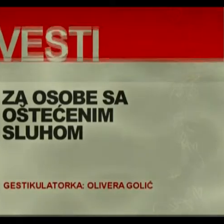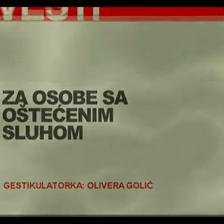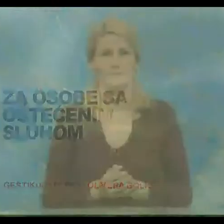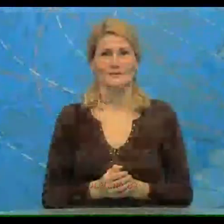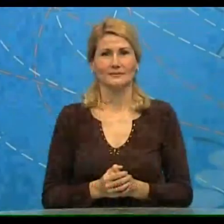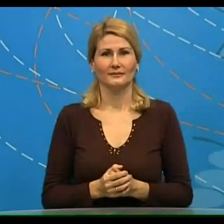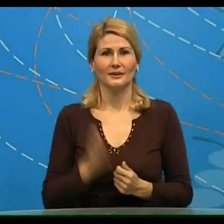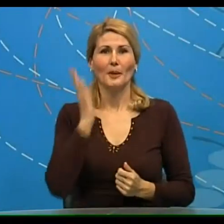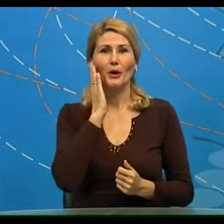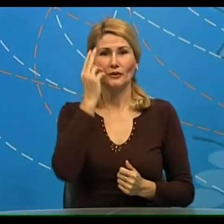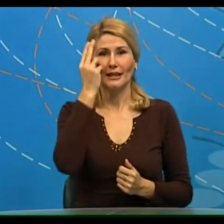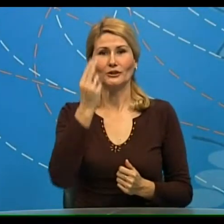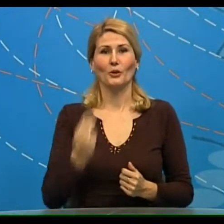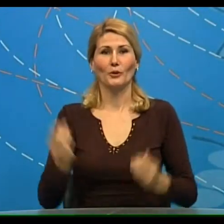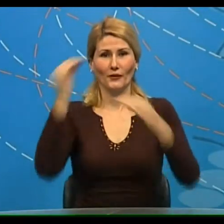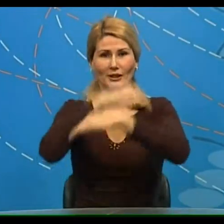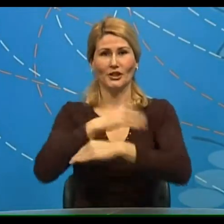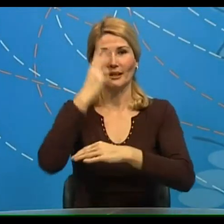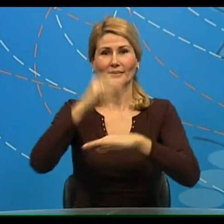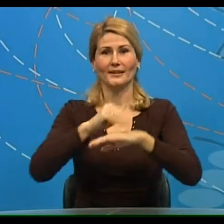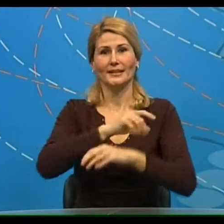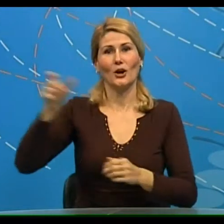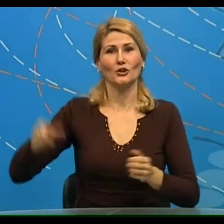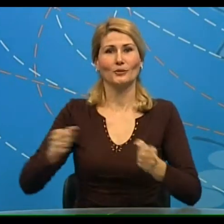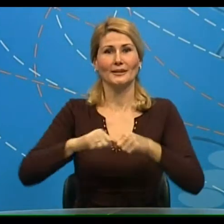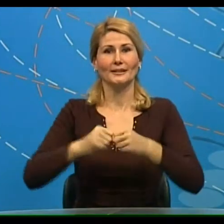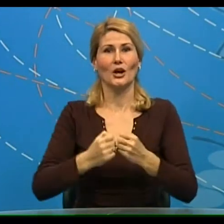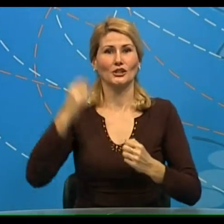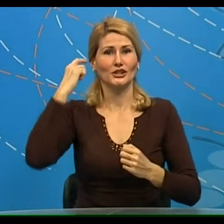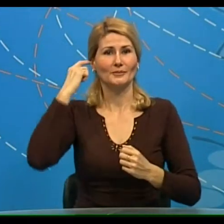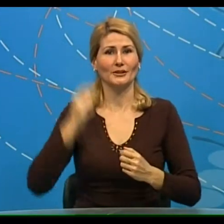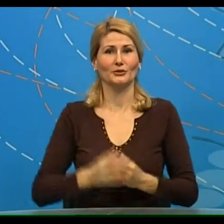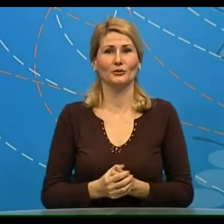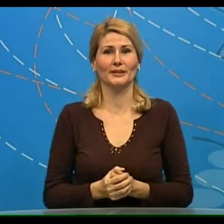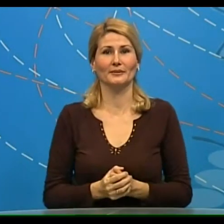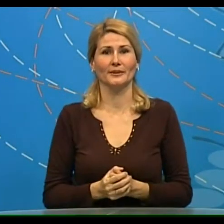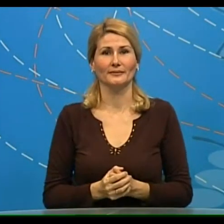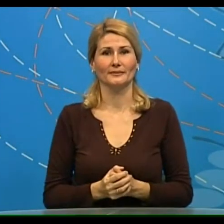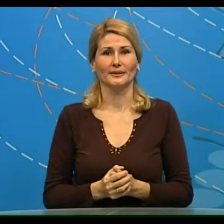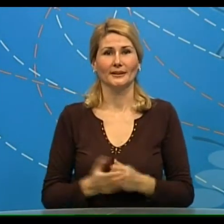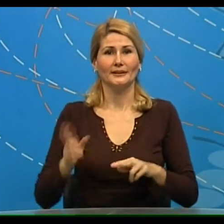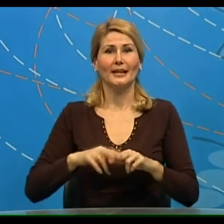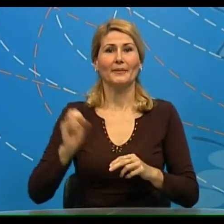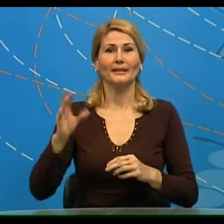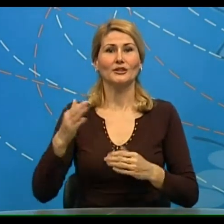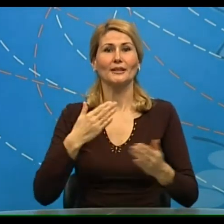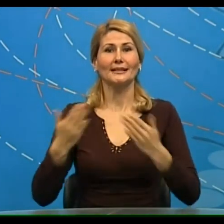Poštovani gledaoci, dobroveče. Gledate vesti za osobe sa oštećenim sluhom. Na 15. zasedanju